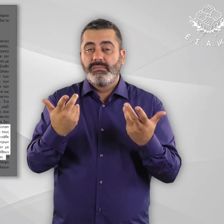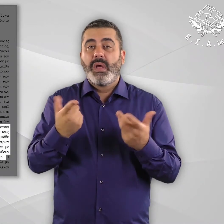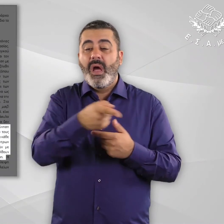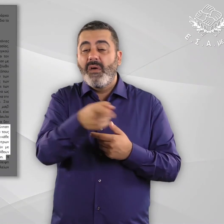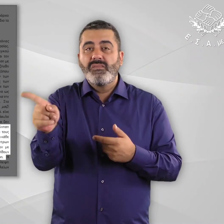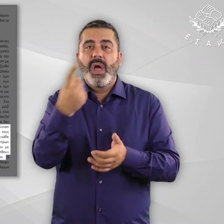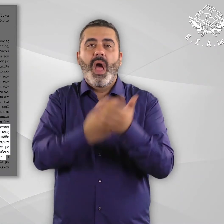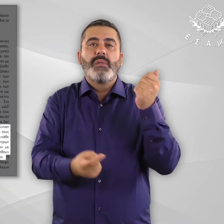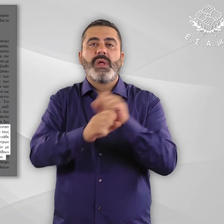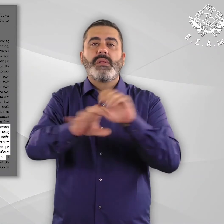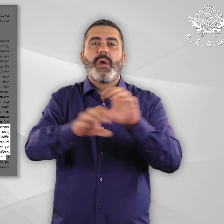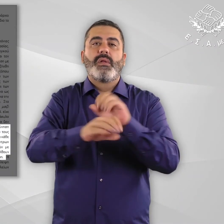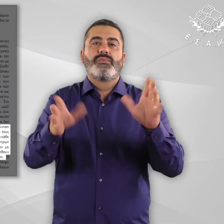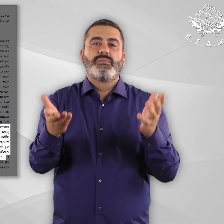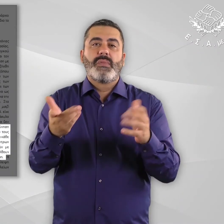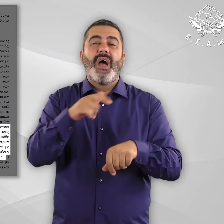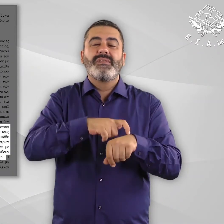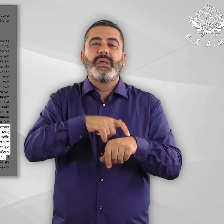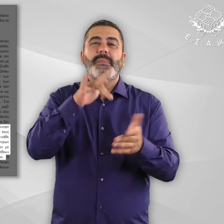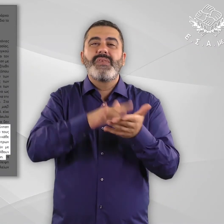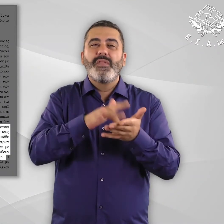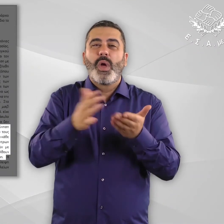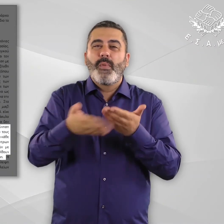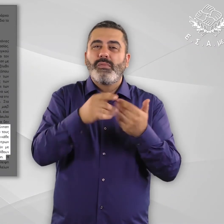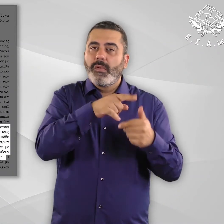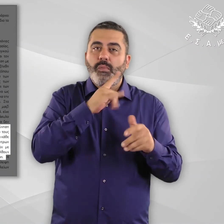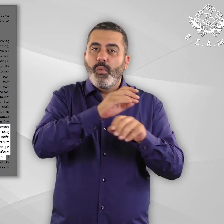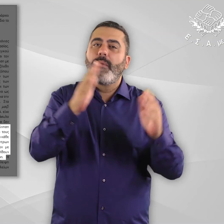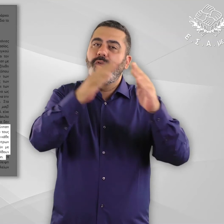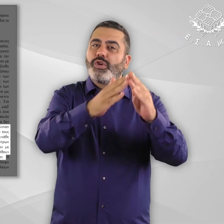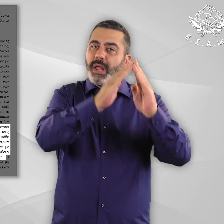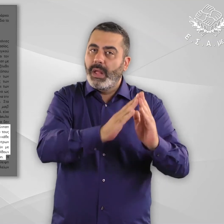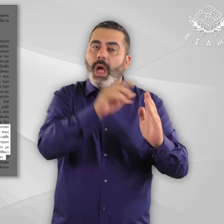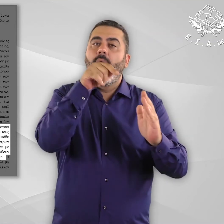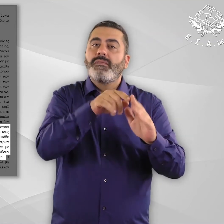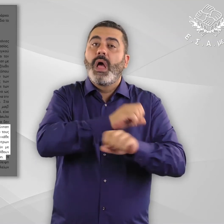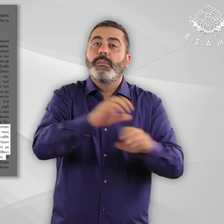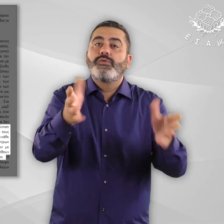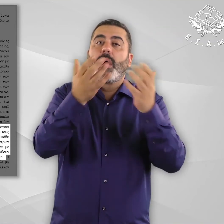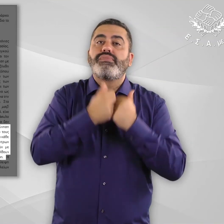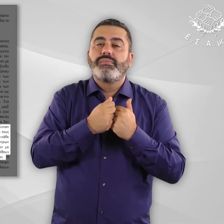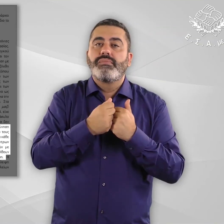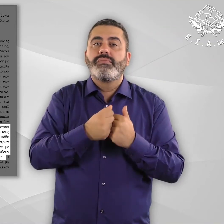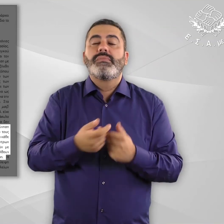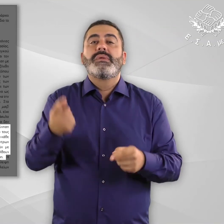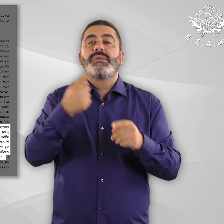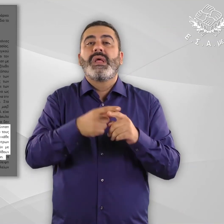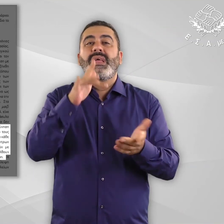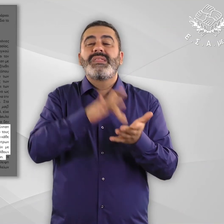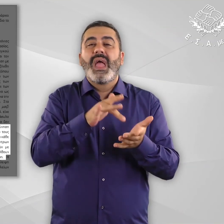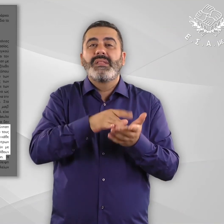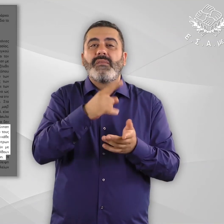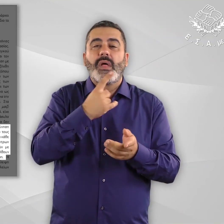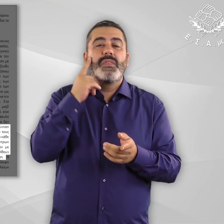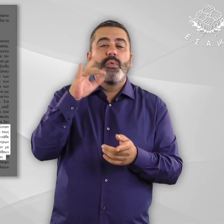διαρεύνηση της ΕΣΑΜΕ ότι αφενός υπήρχε αλληπής ενημέρωση από τους επαγγελματίες των δομών φιλοξενίας που ήταν υπεύθυνοι για κάθε